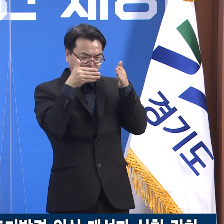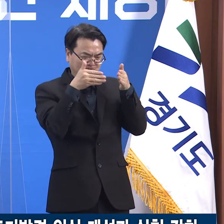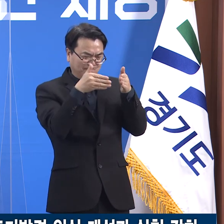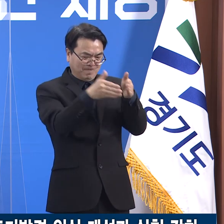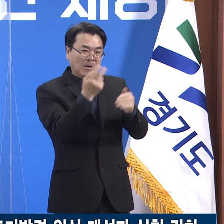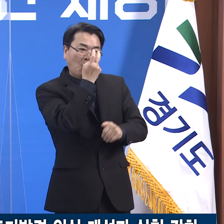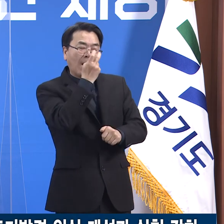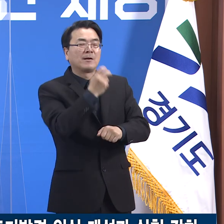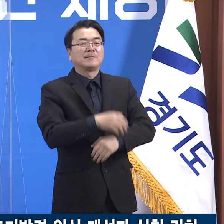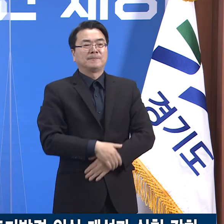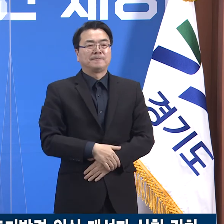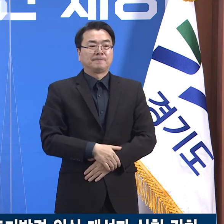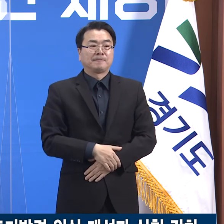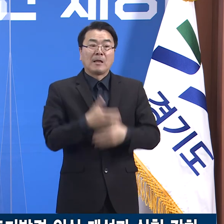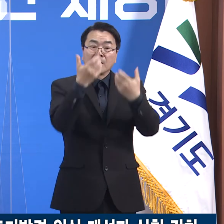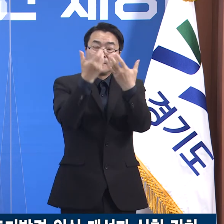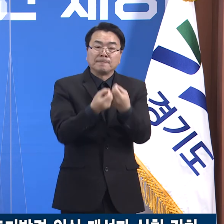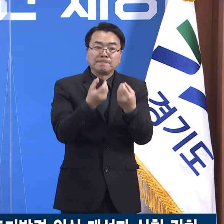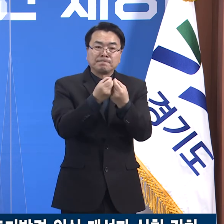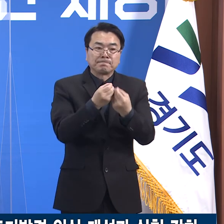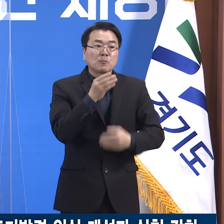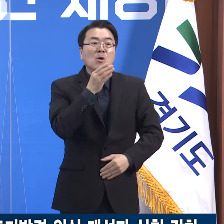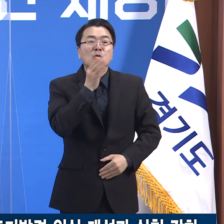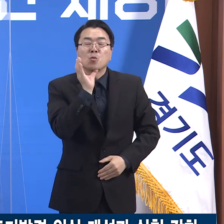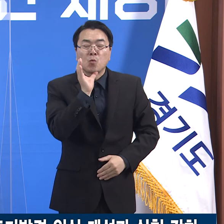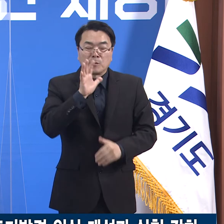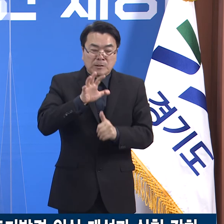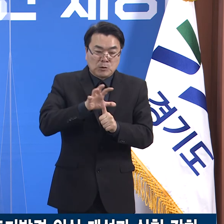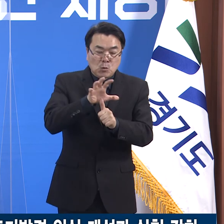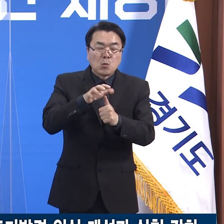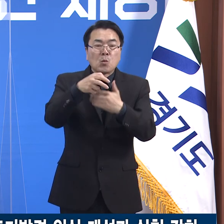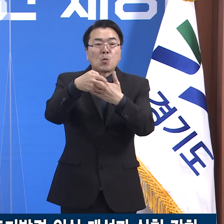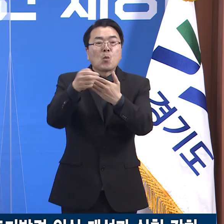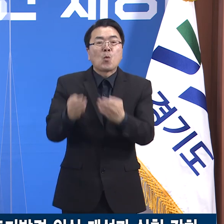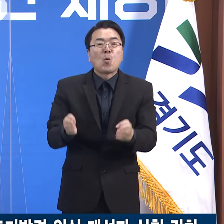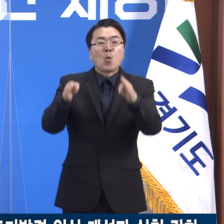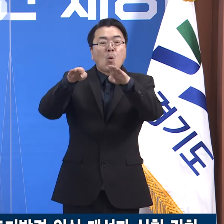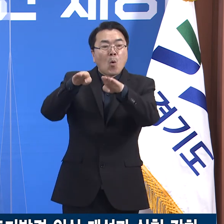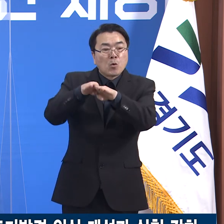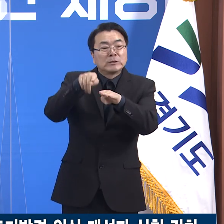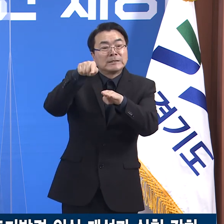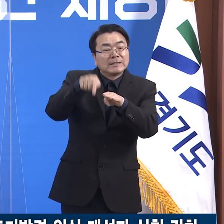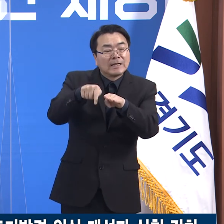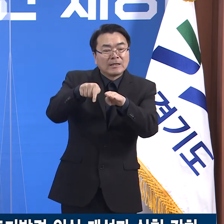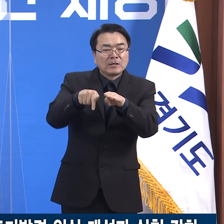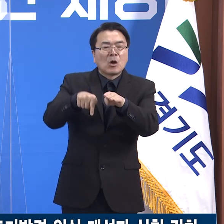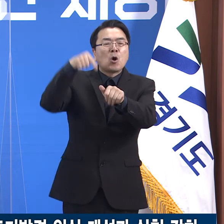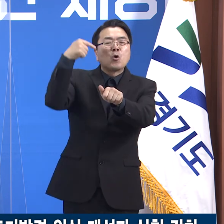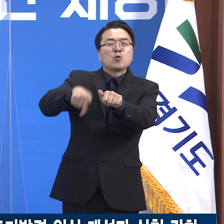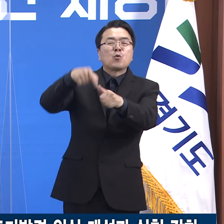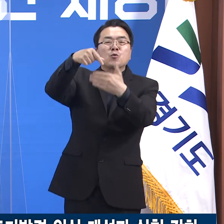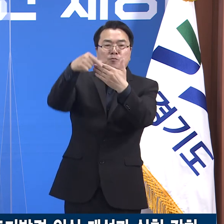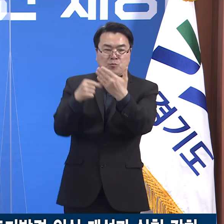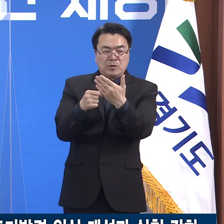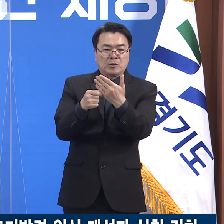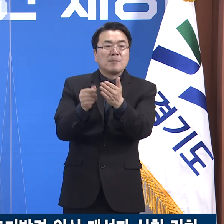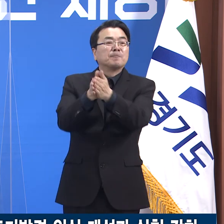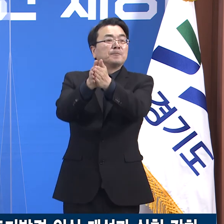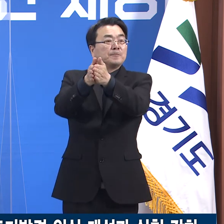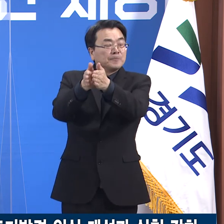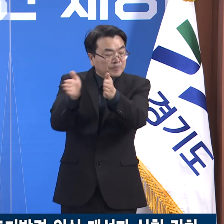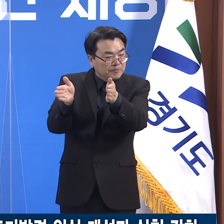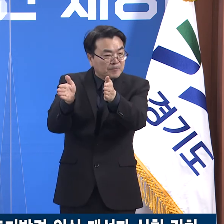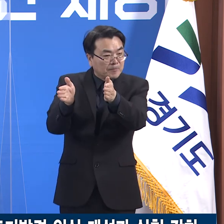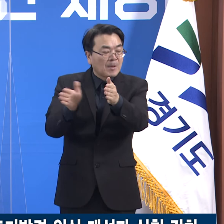그 중 하나로 노인 요양시설 대상의 교육 훈련 프로그램을 시작합니다. 경기도 코로나19